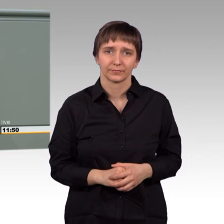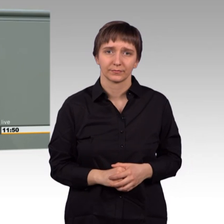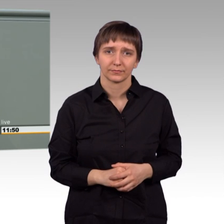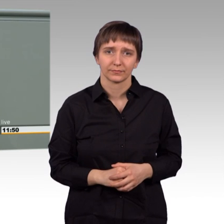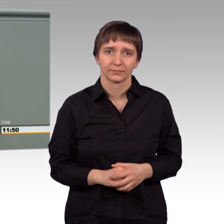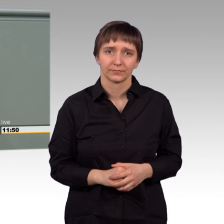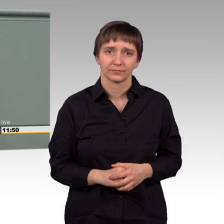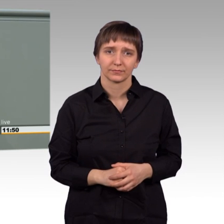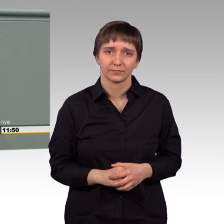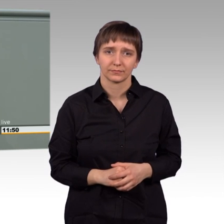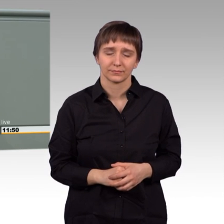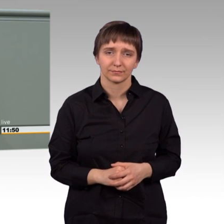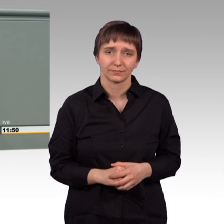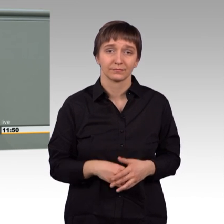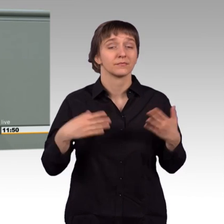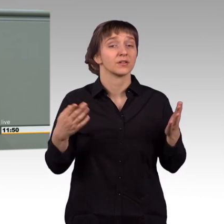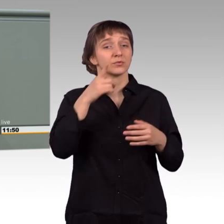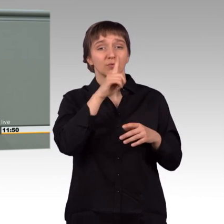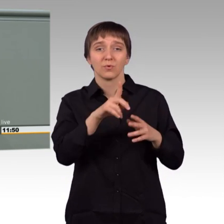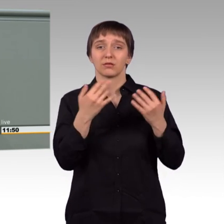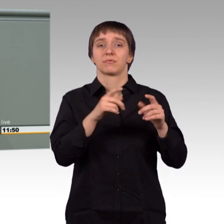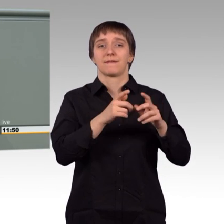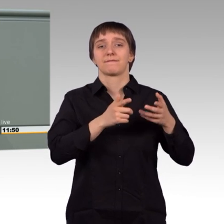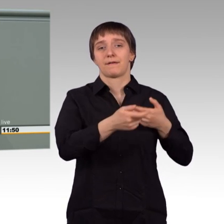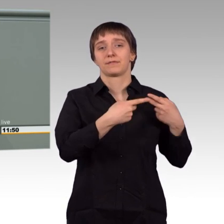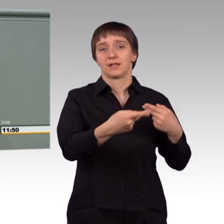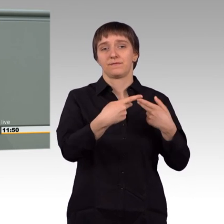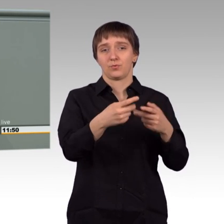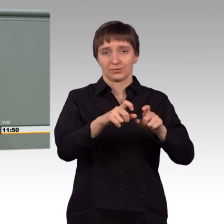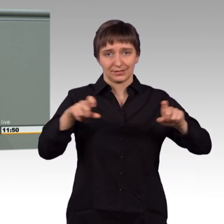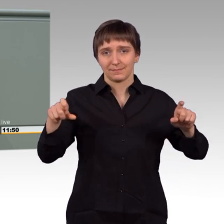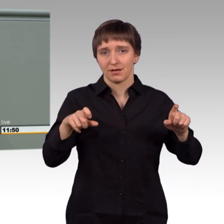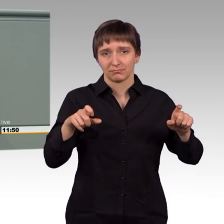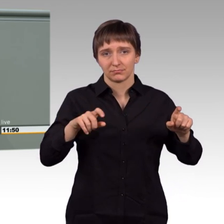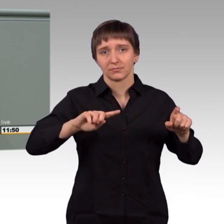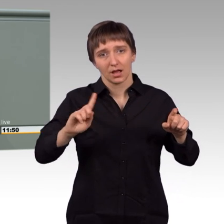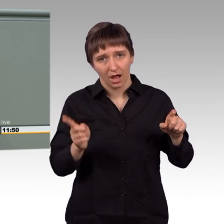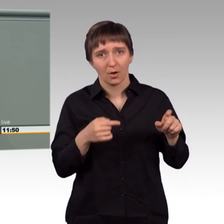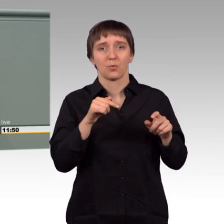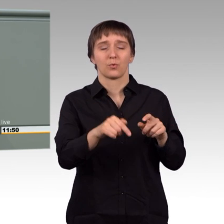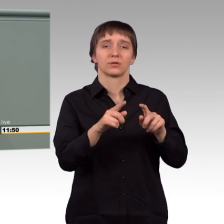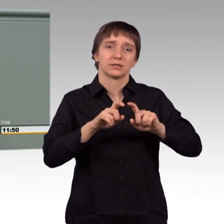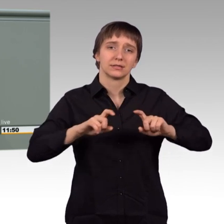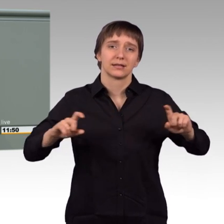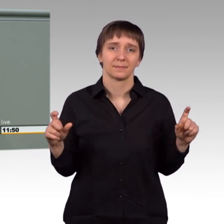Aber es geht nicht nur um die Waffenlieferungen, sondern Sie haben zu einer